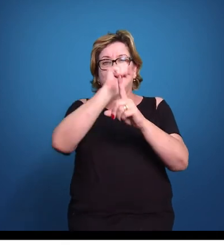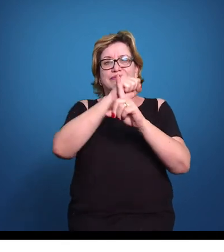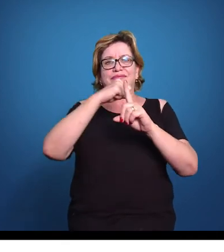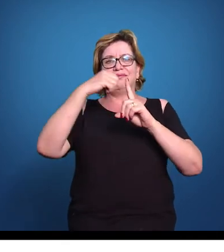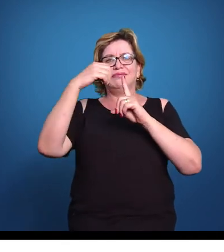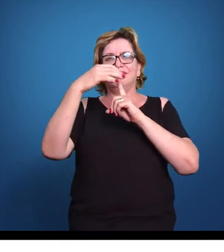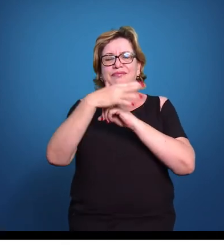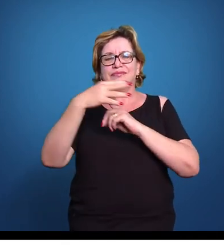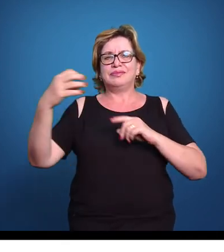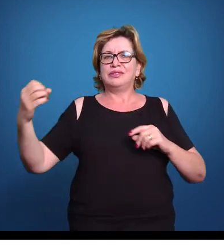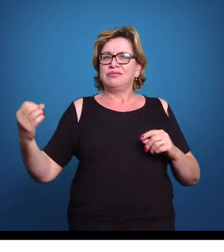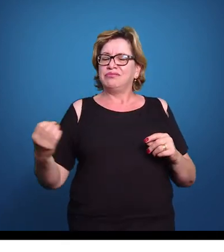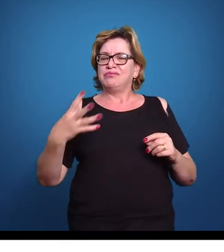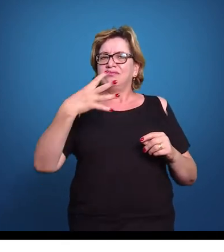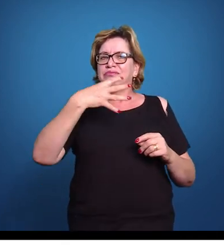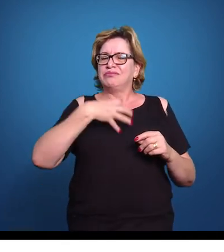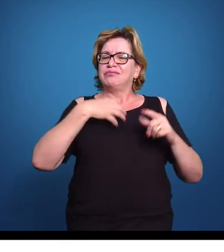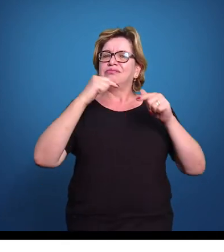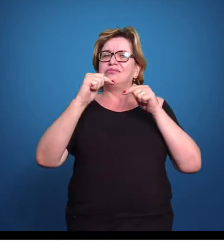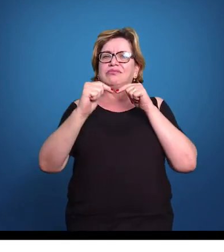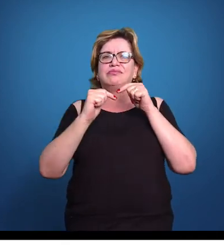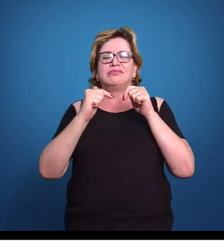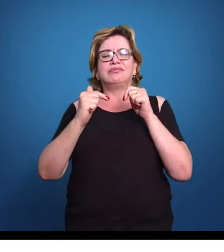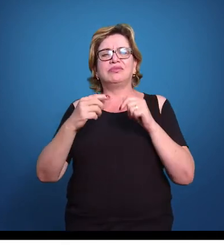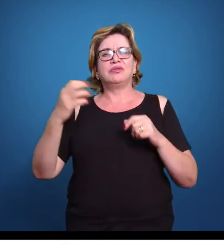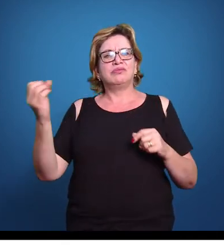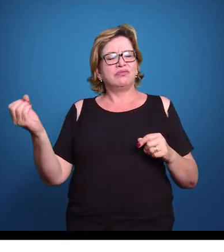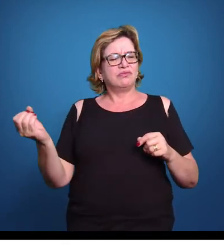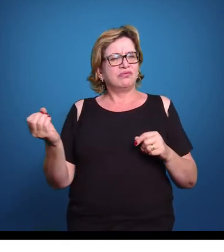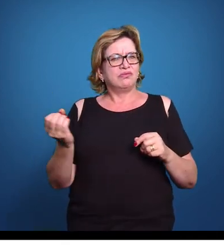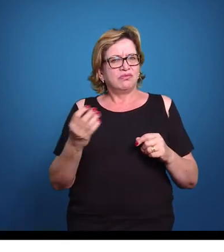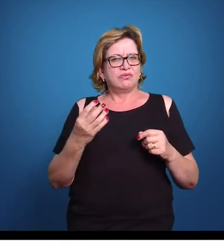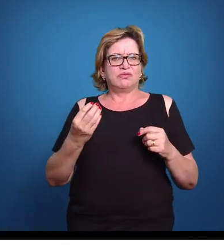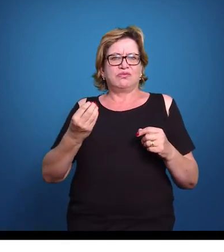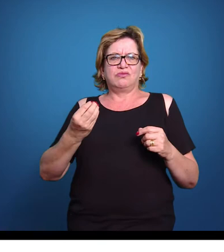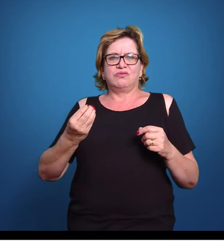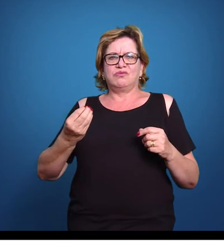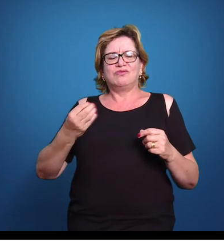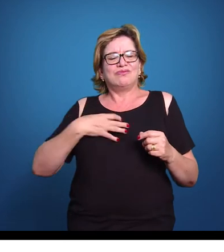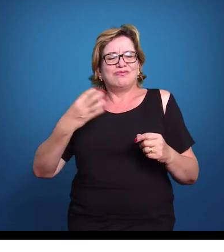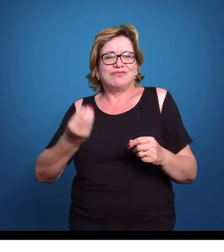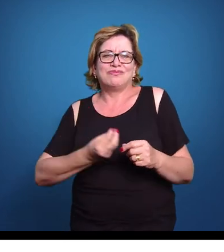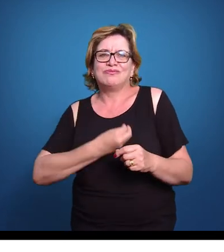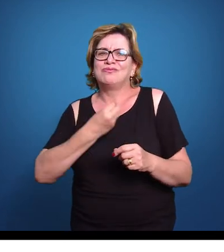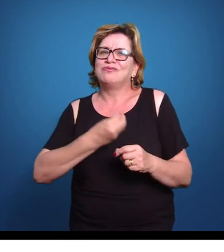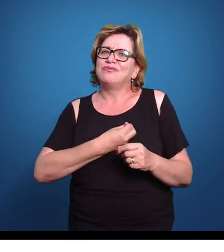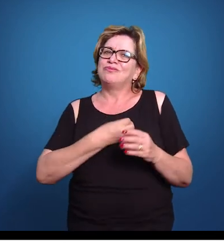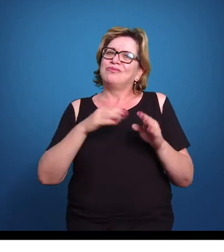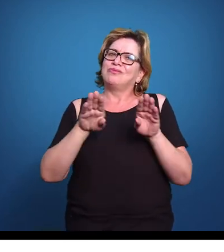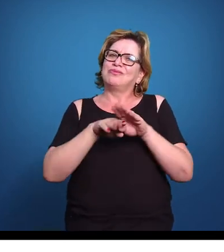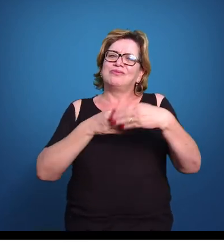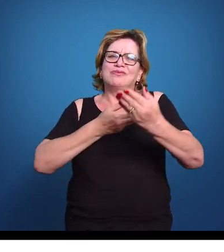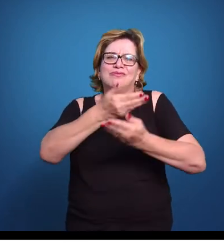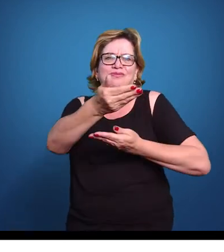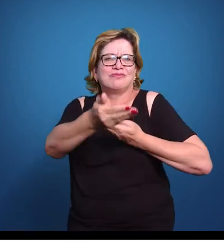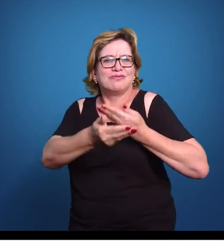novas formas de trabalho, novas formas de viver, de se relacionar, de